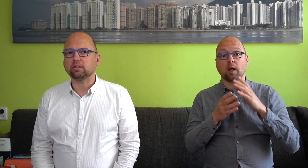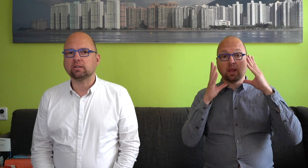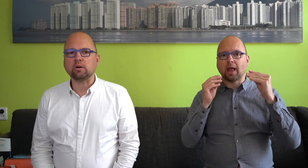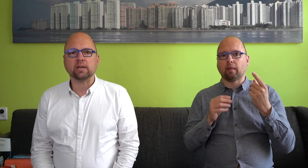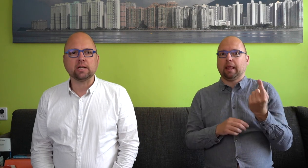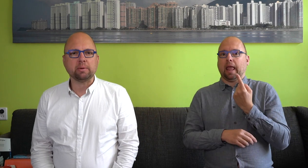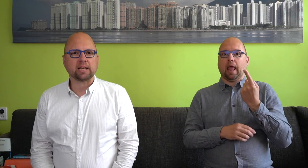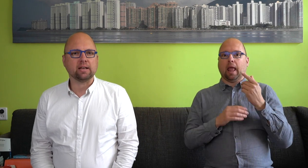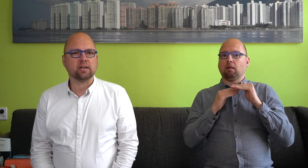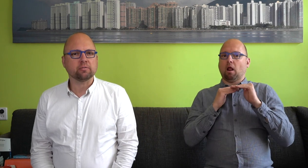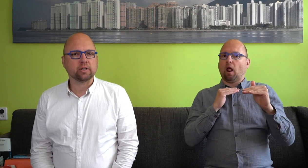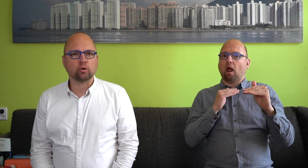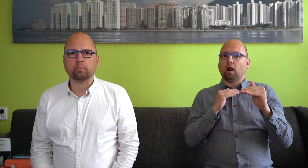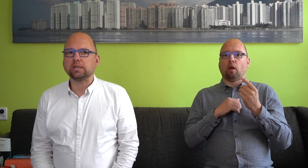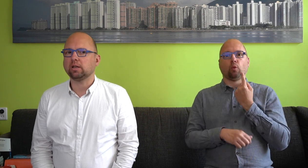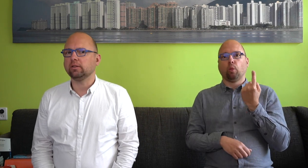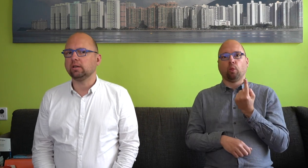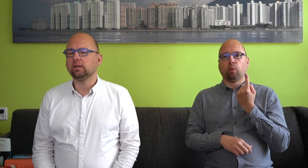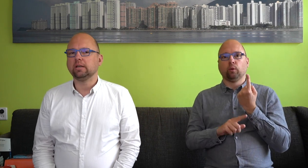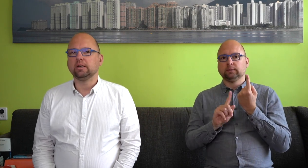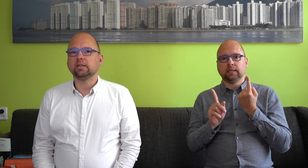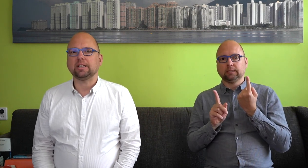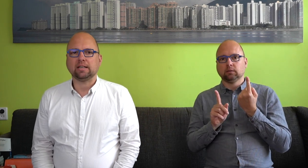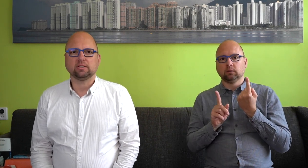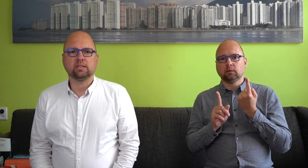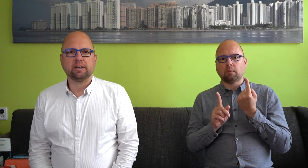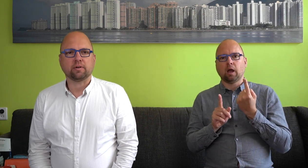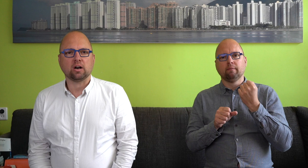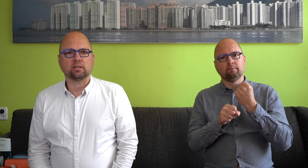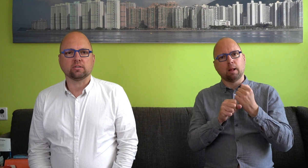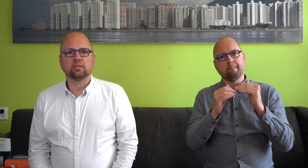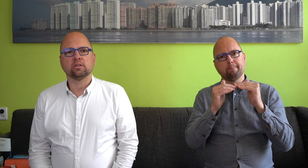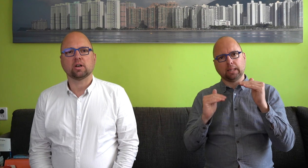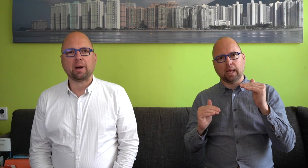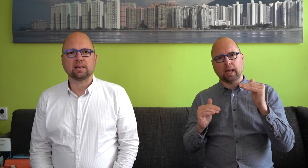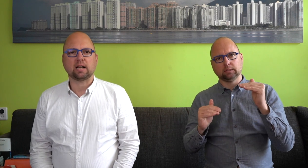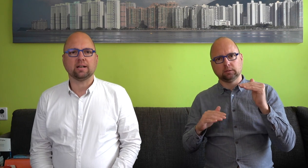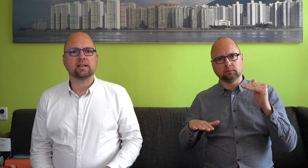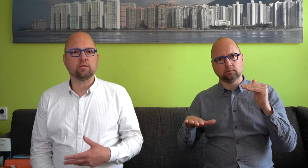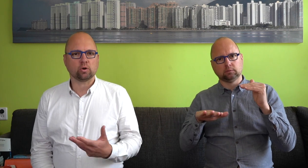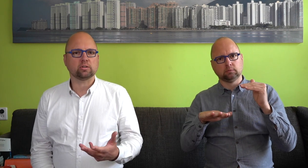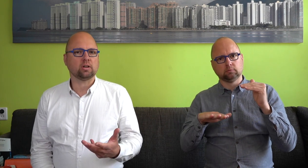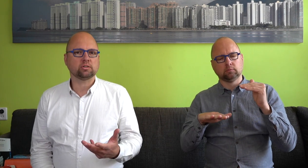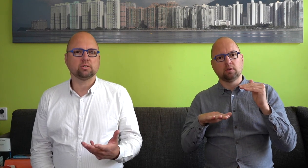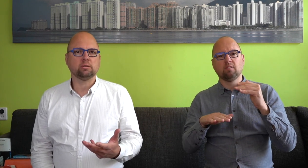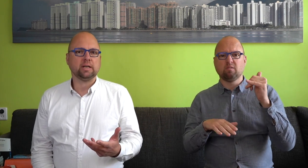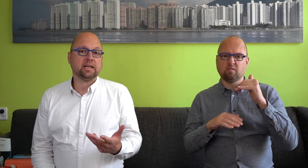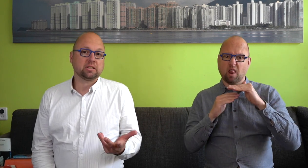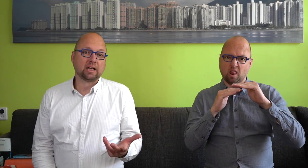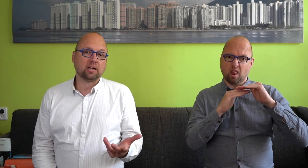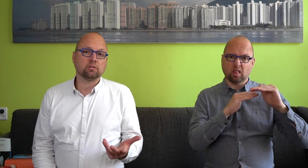duidelijk in de minderheid. In heel veel Europese landen staat in de wet verankerd dat gebarentaal erkend wordt als eerste taal,